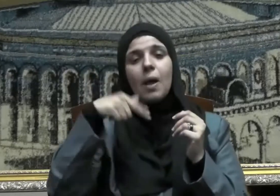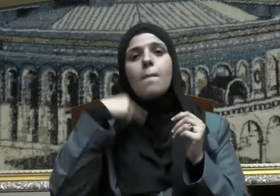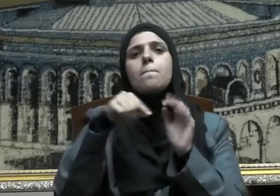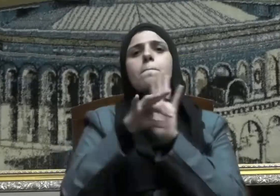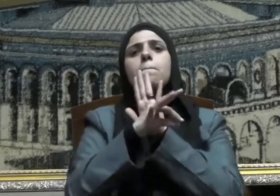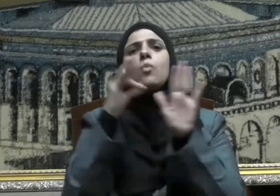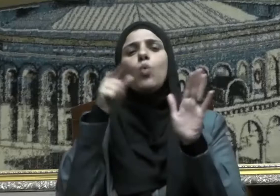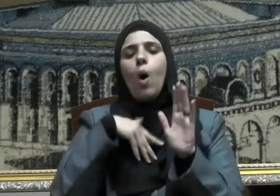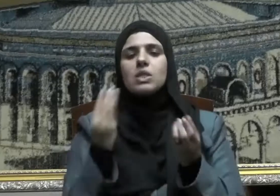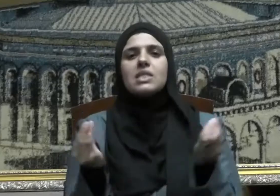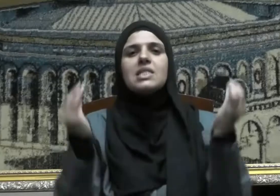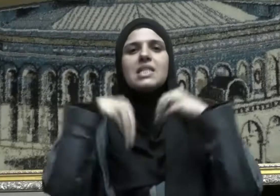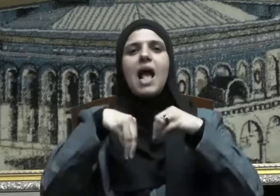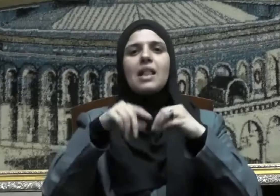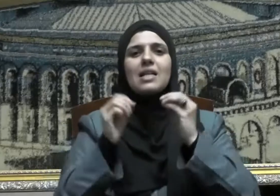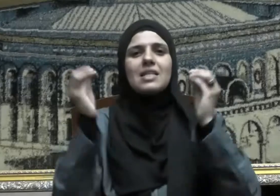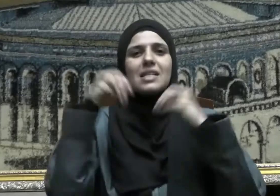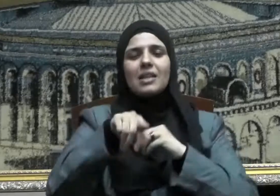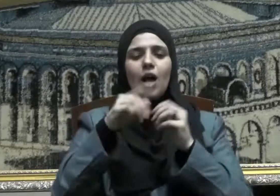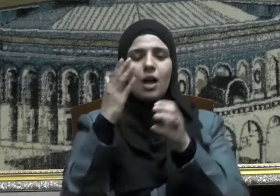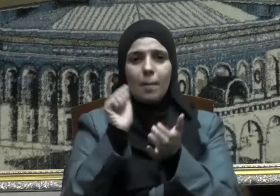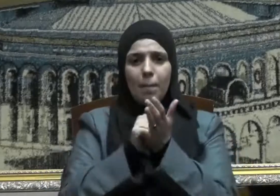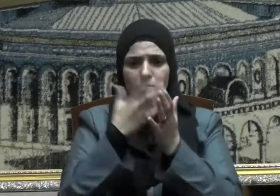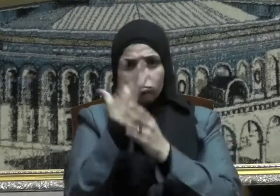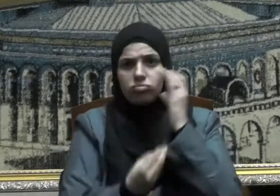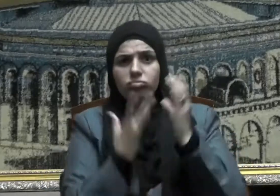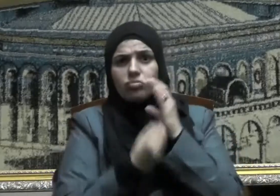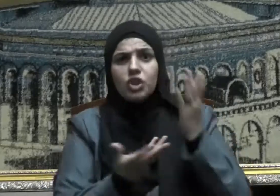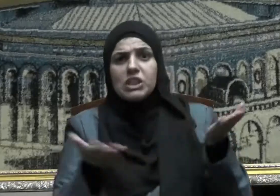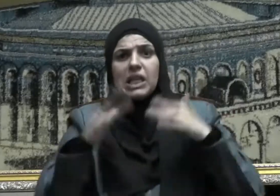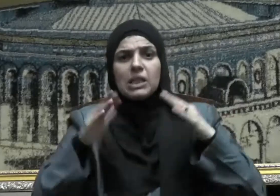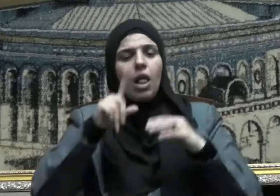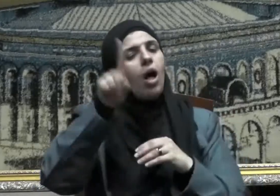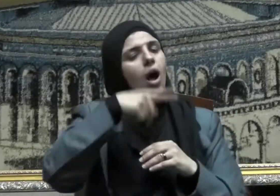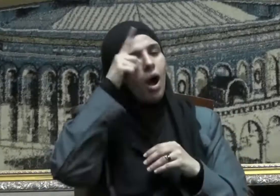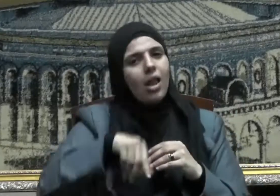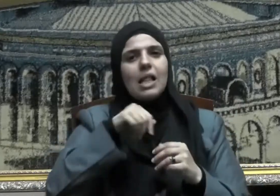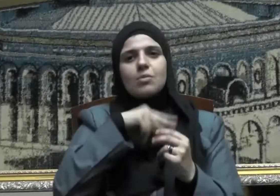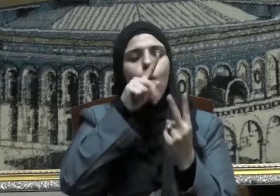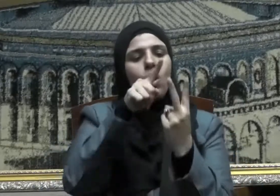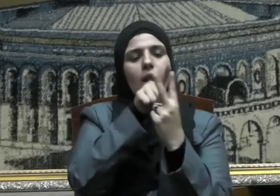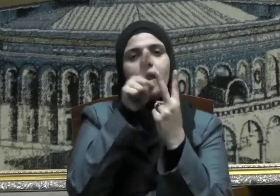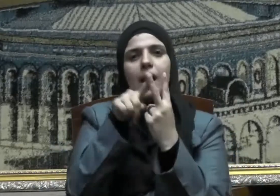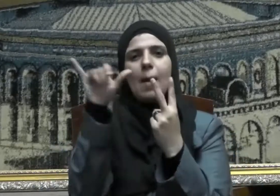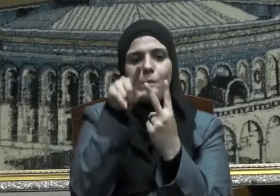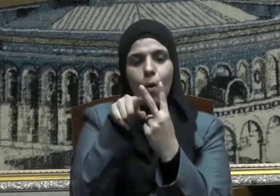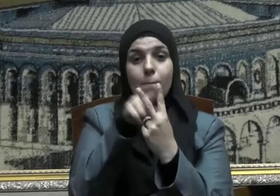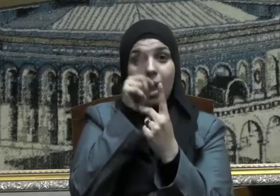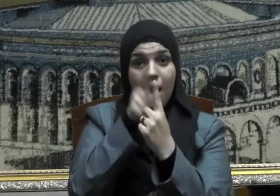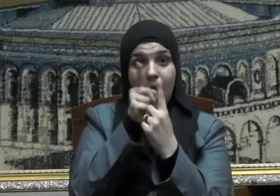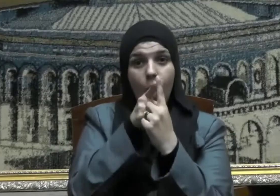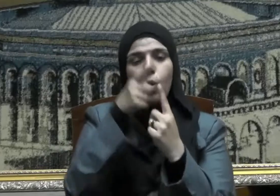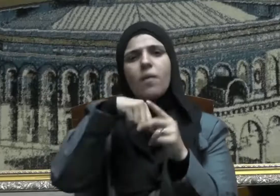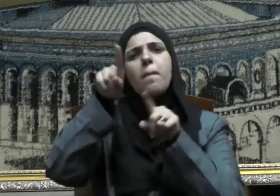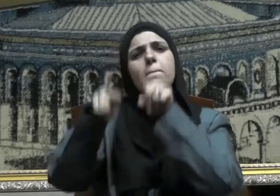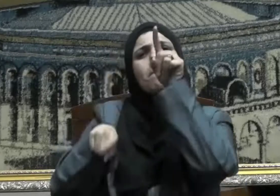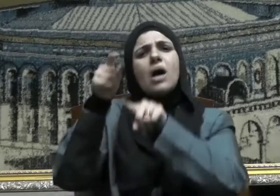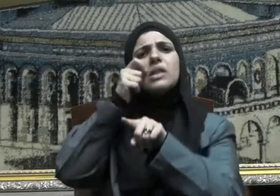موضوع الزيادة السكانية فإننا نؤكد على أمرين الأول أن